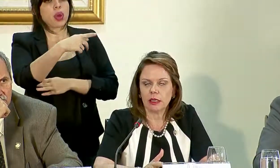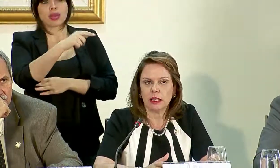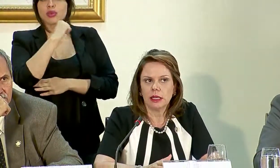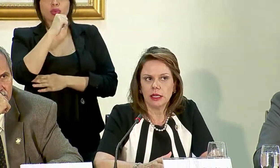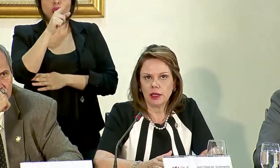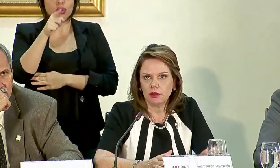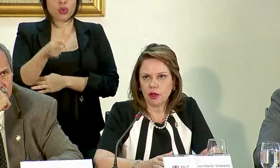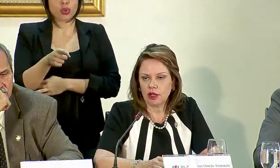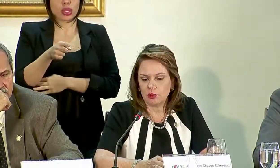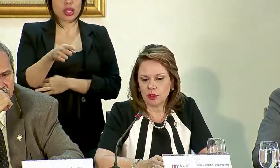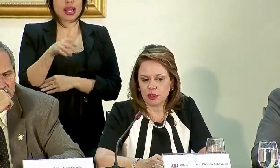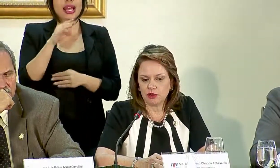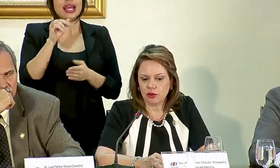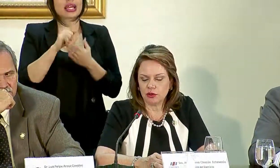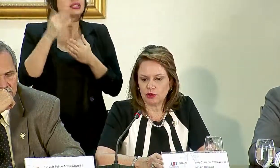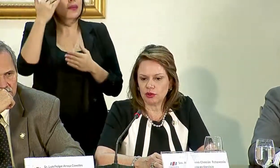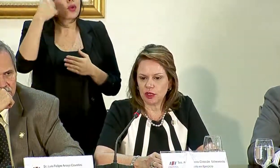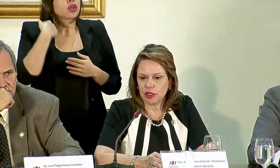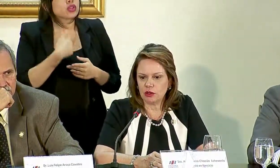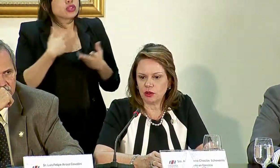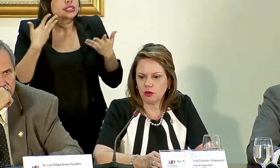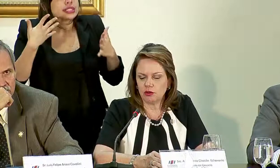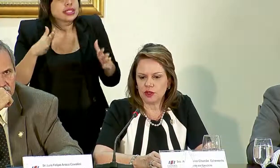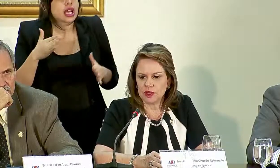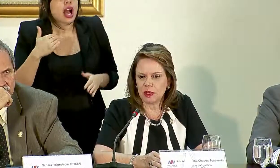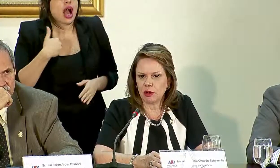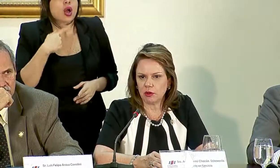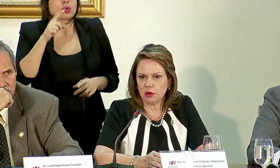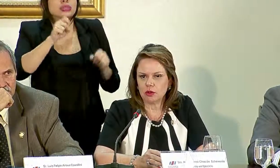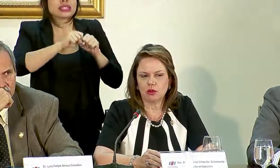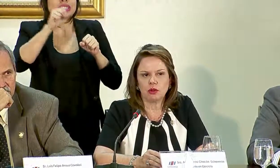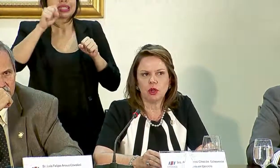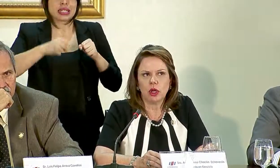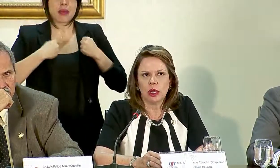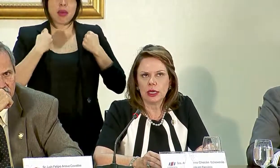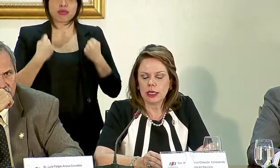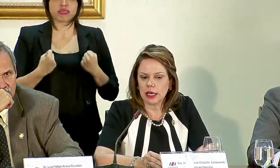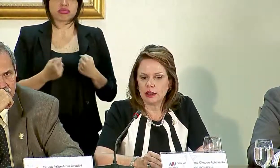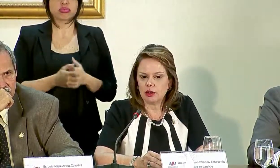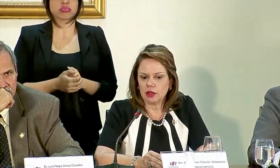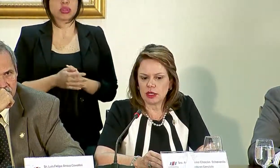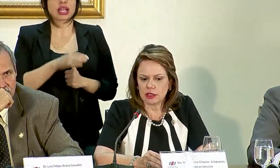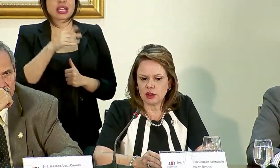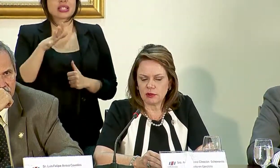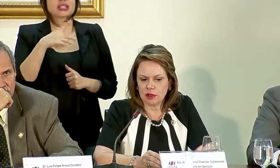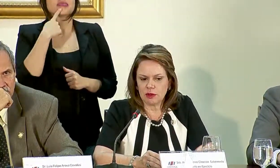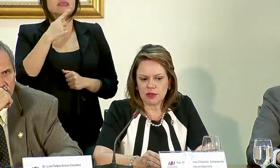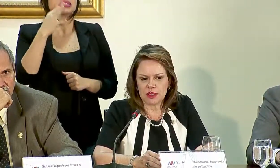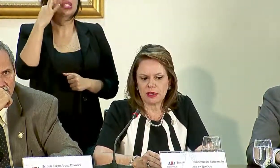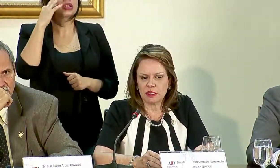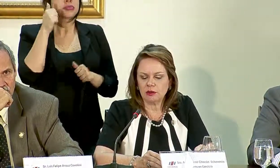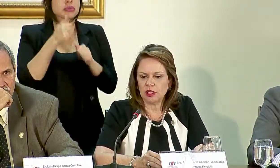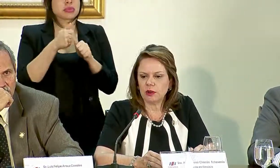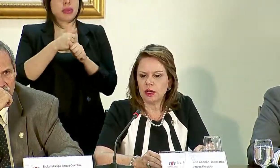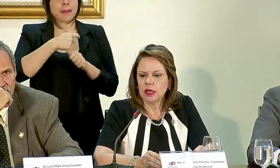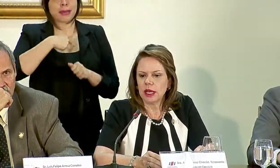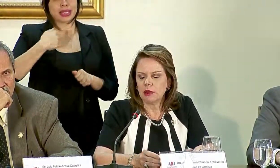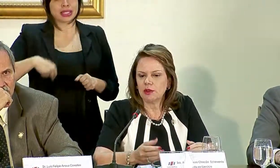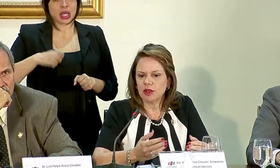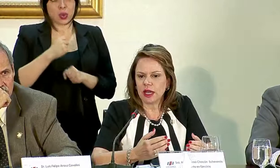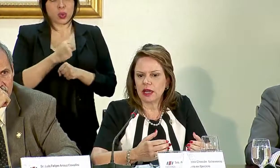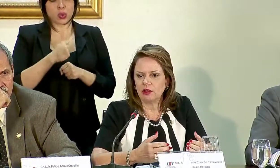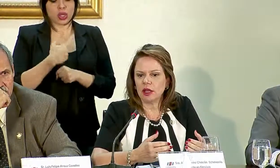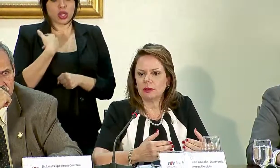ordena y eso es porque nosotros hemos tenido un sistema robusto y que ha dicho la señora misma, presidente ejecutiva,